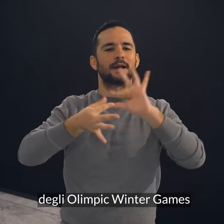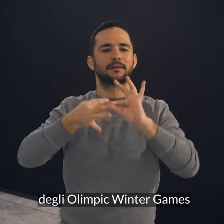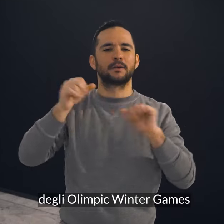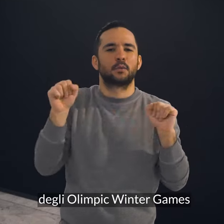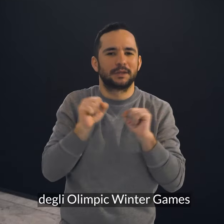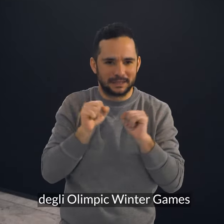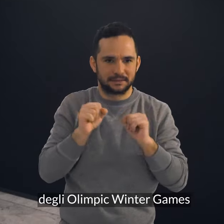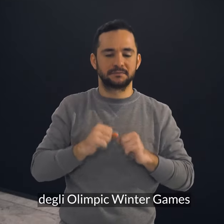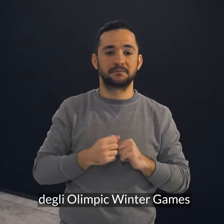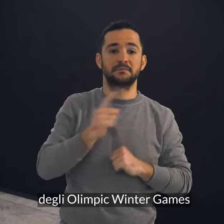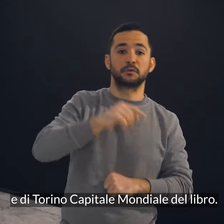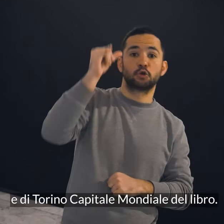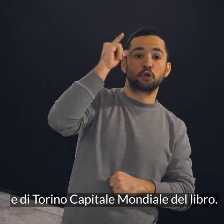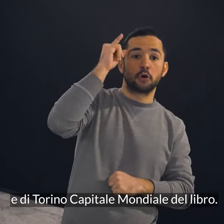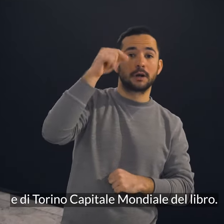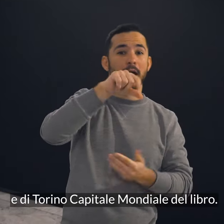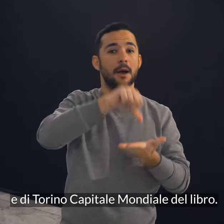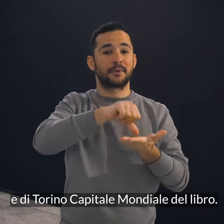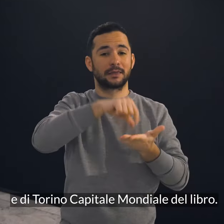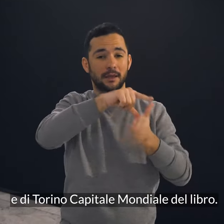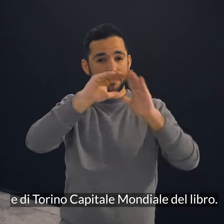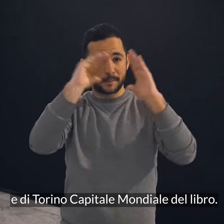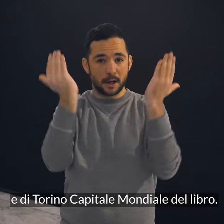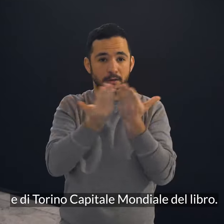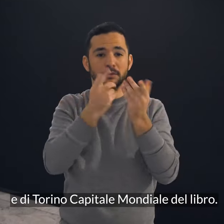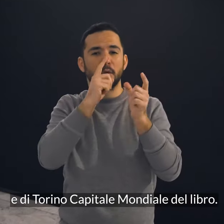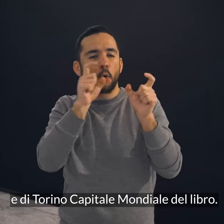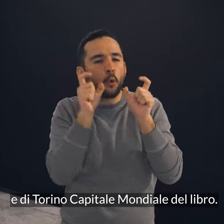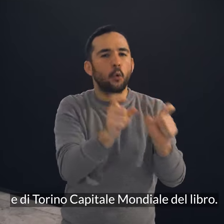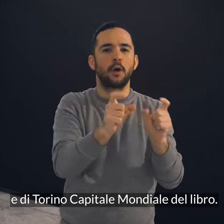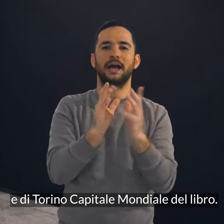Winter Games e di Torino, capitale mondiale, del libro.